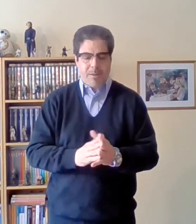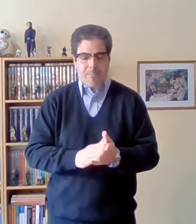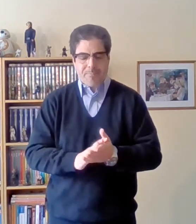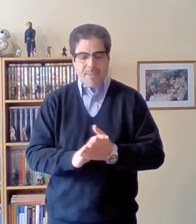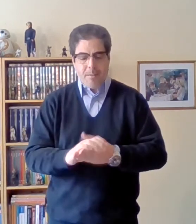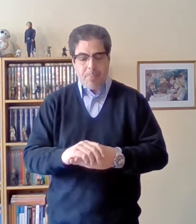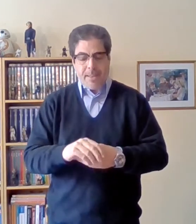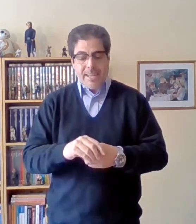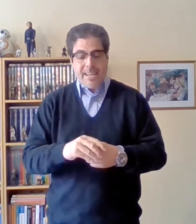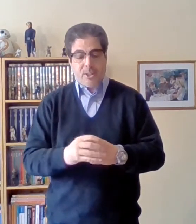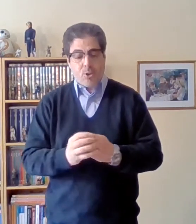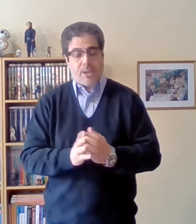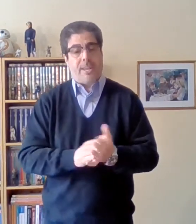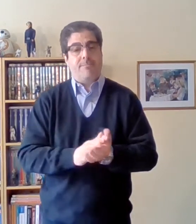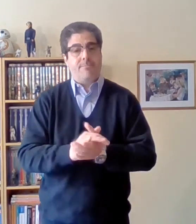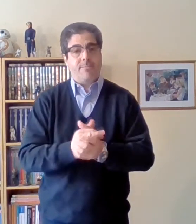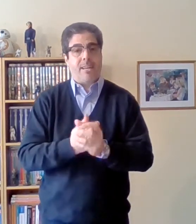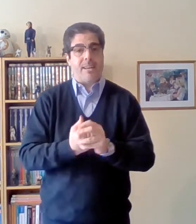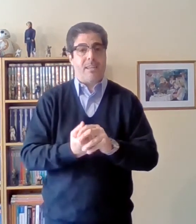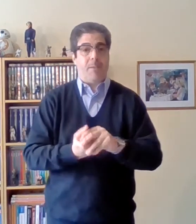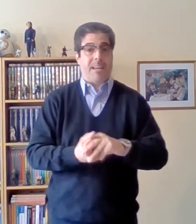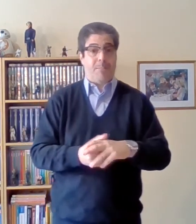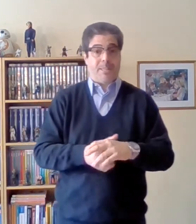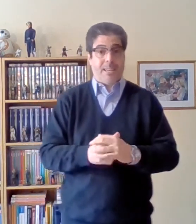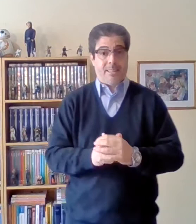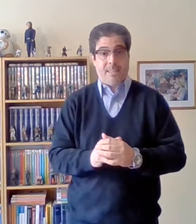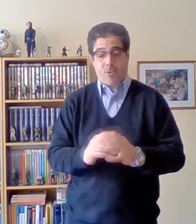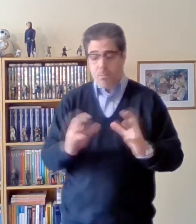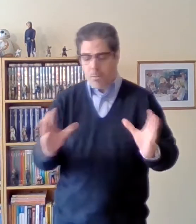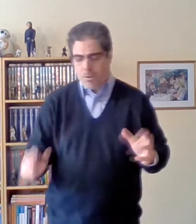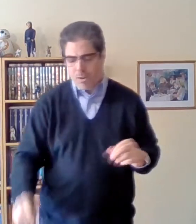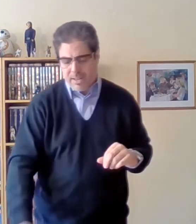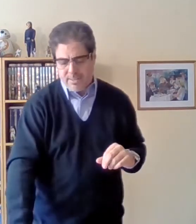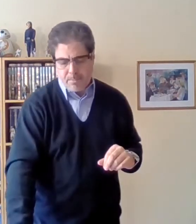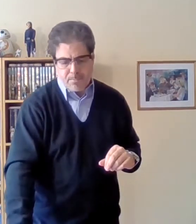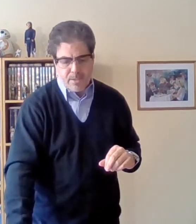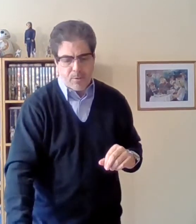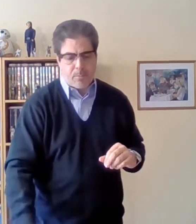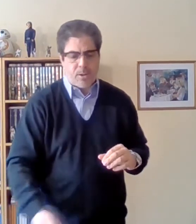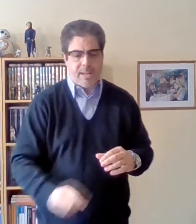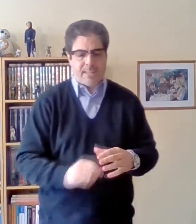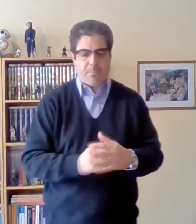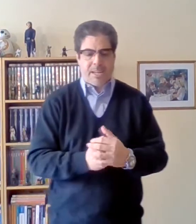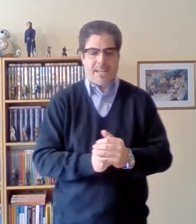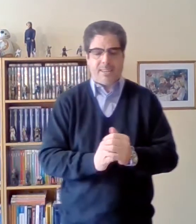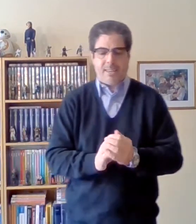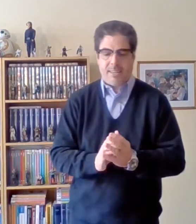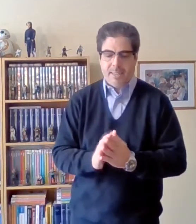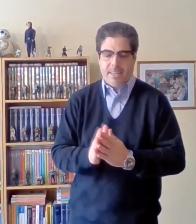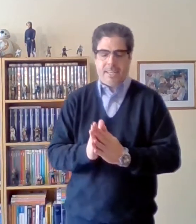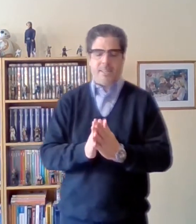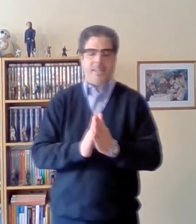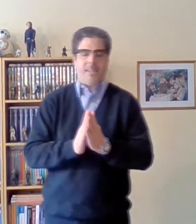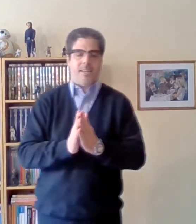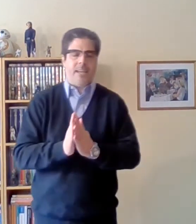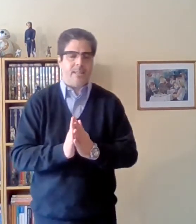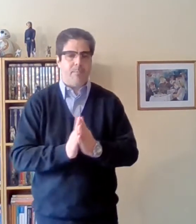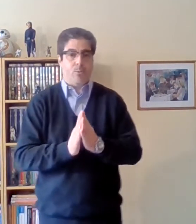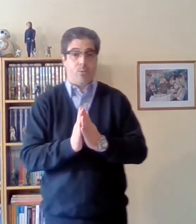y la historia del régimen capitalista esto es un poco lo que él se propone explicar en este punto